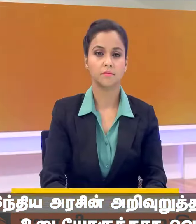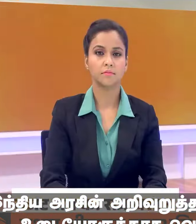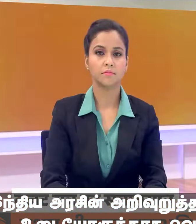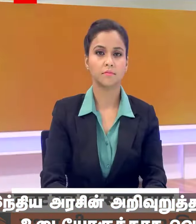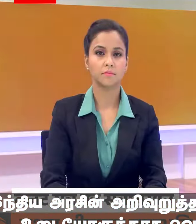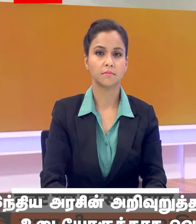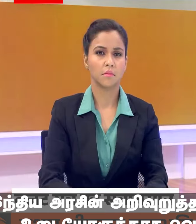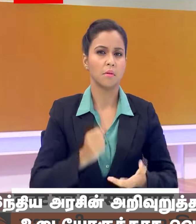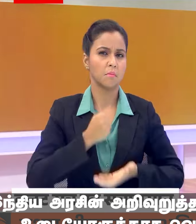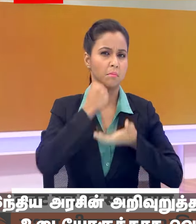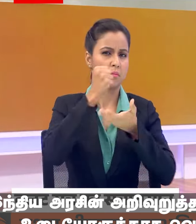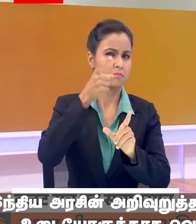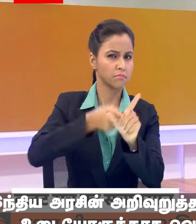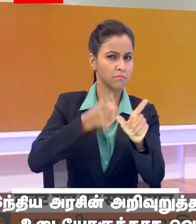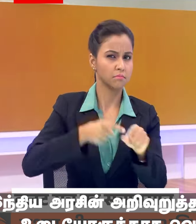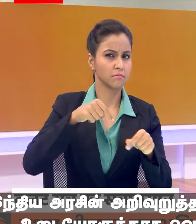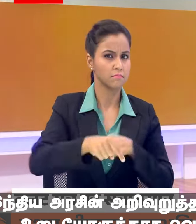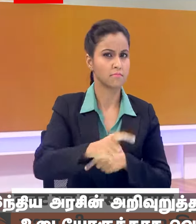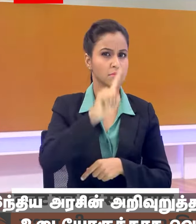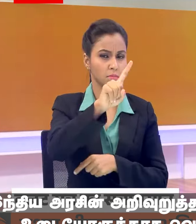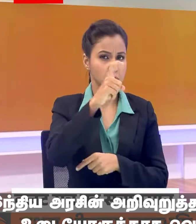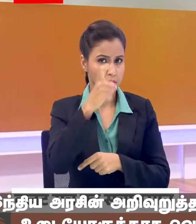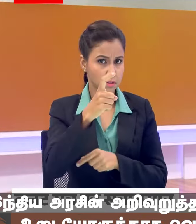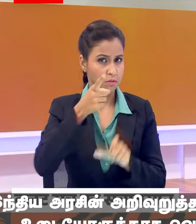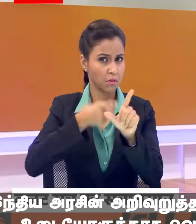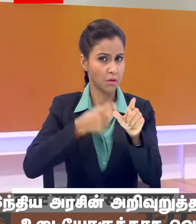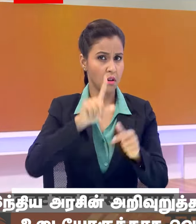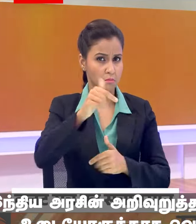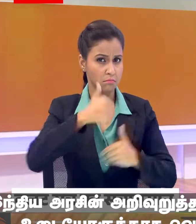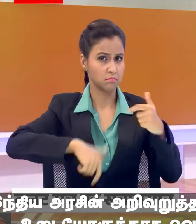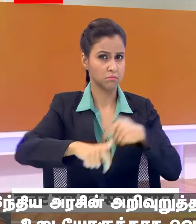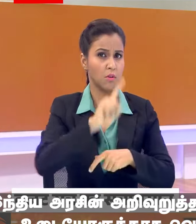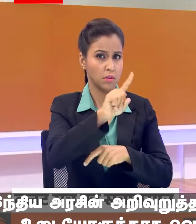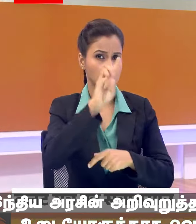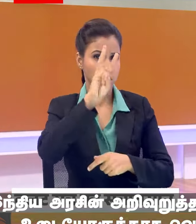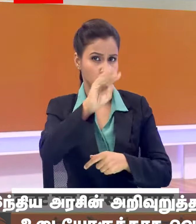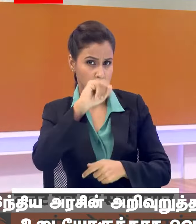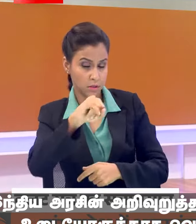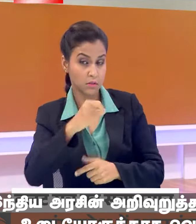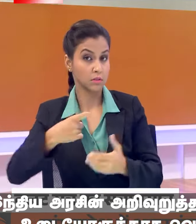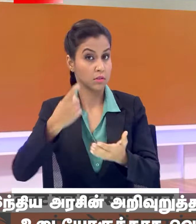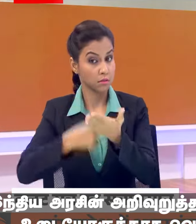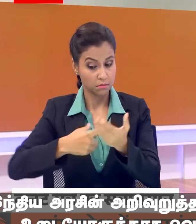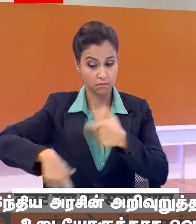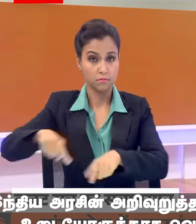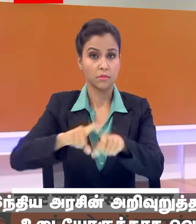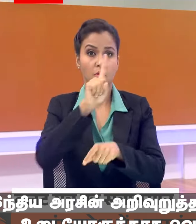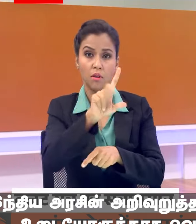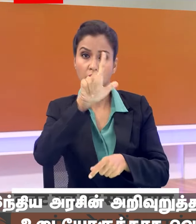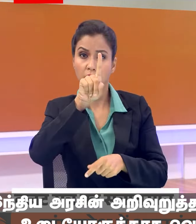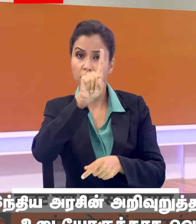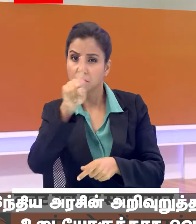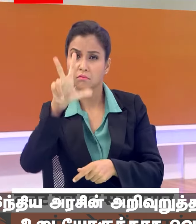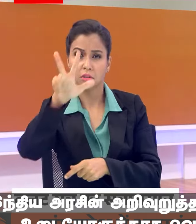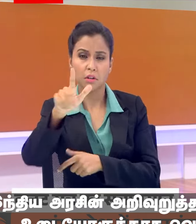बजट सत्र का 17 वसान लोगसभा की उत्पादकता 136 फीजदी और राजसभा की उत्पादकता 118 फीजदी रही